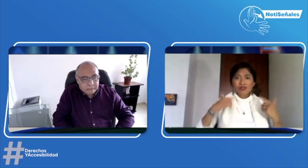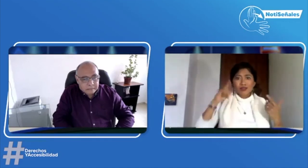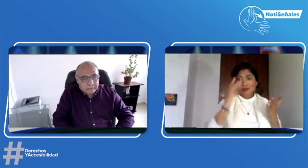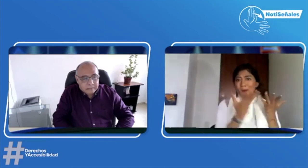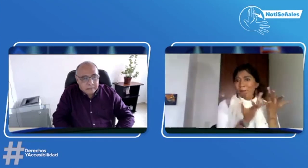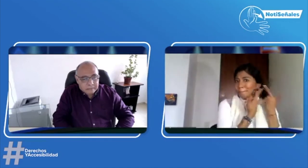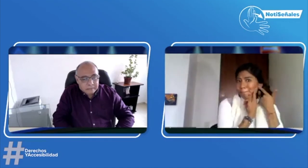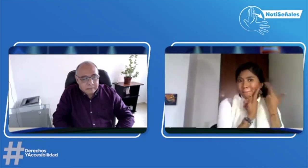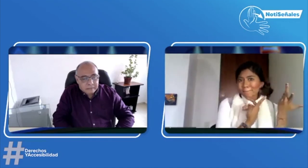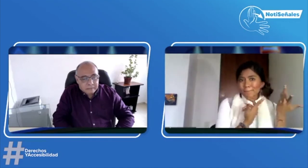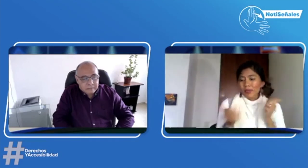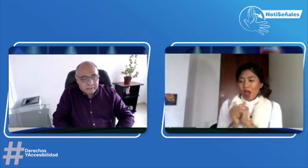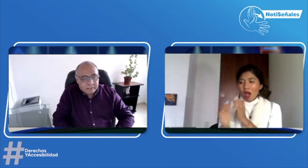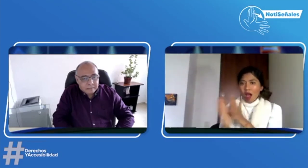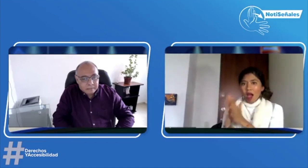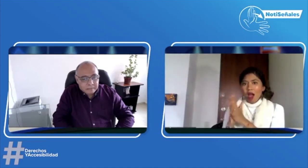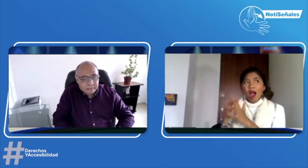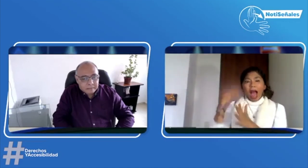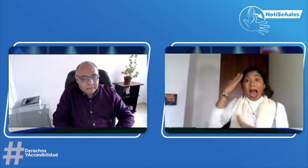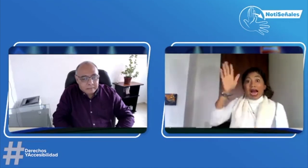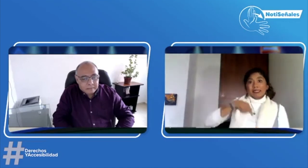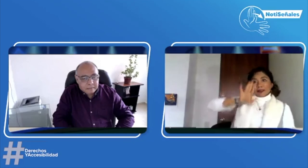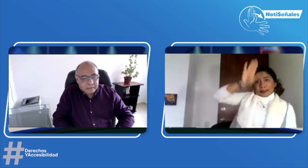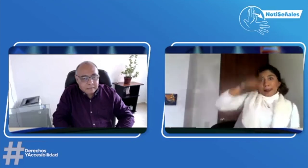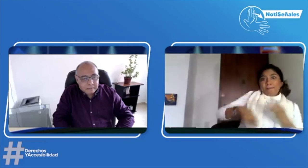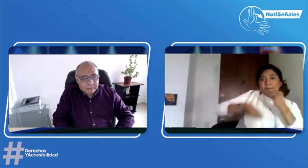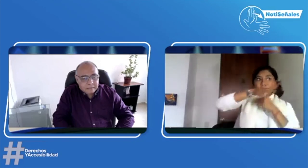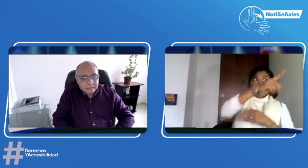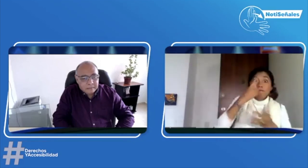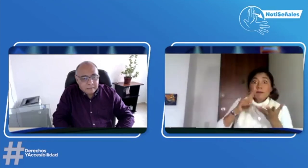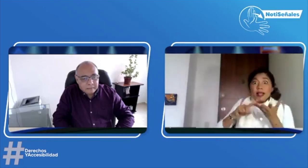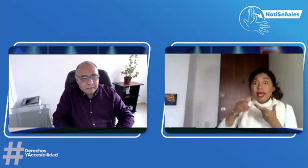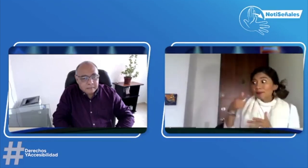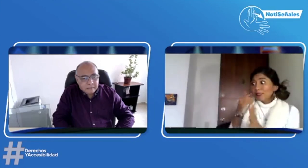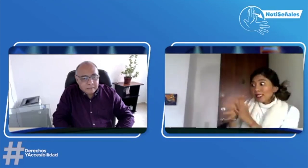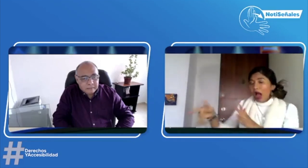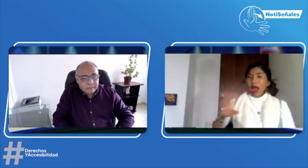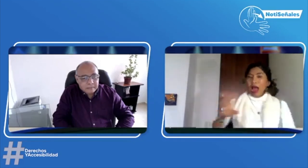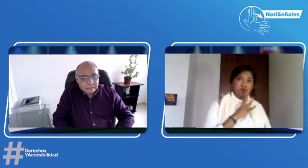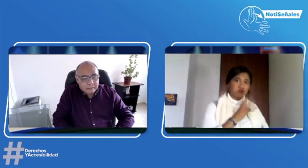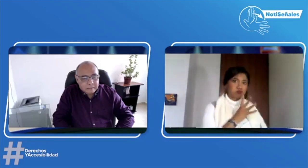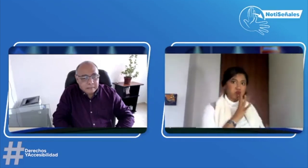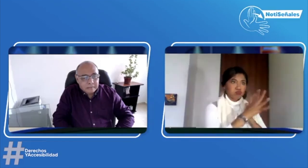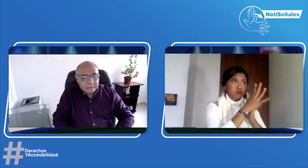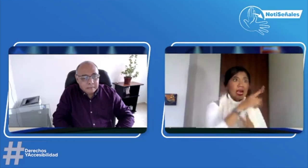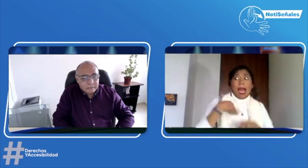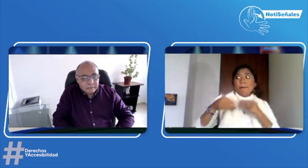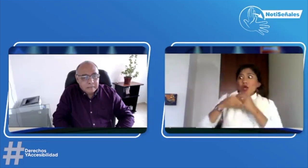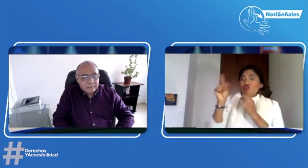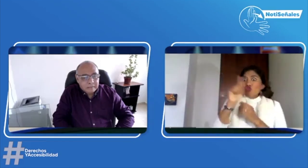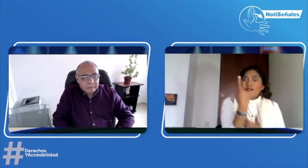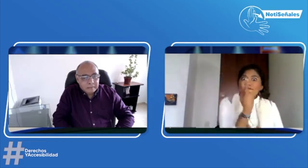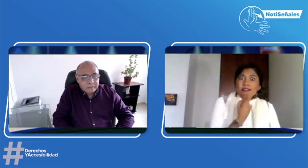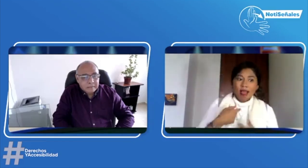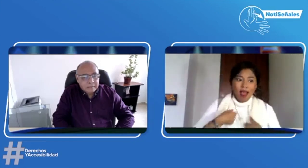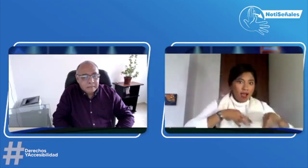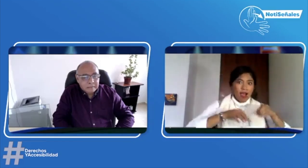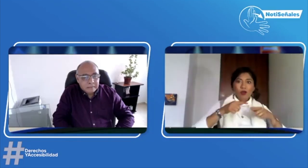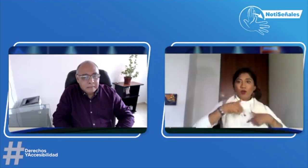comunicar en ese momento, porque yo no voy a tener la información. Si yo quiero participar o decir algo, decir